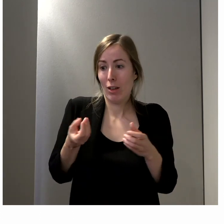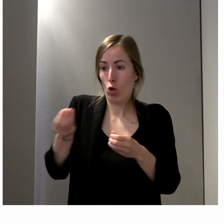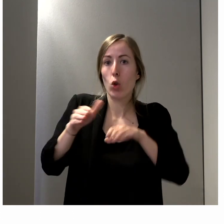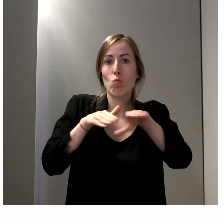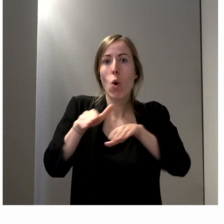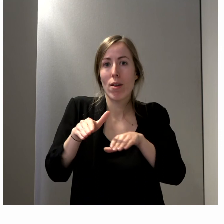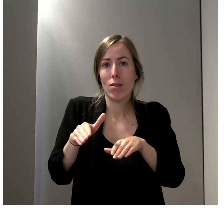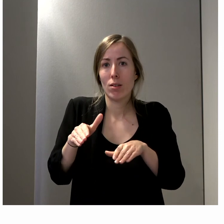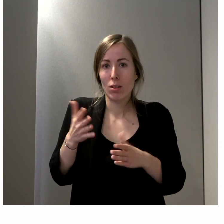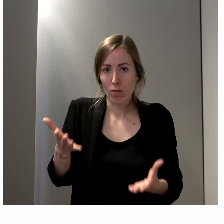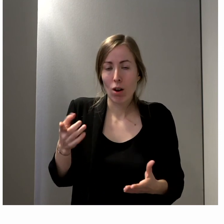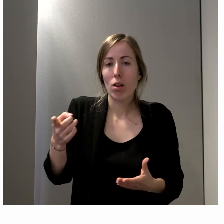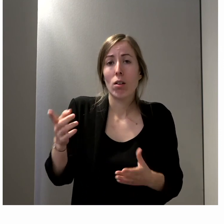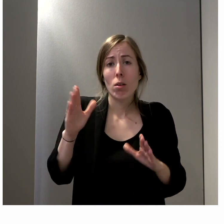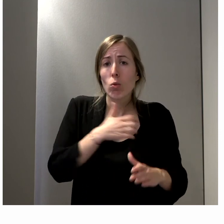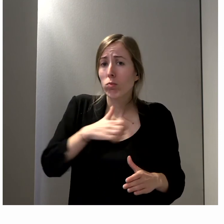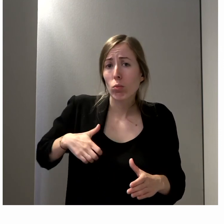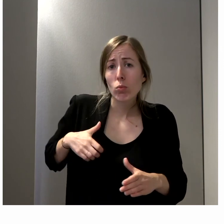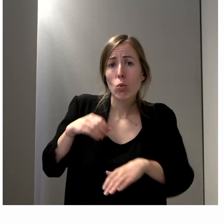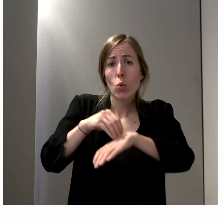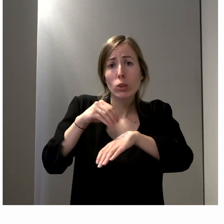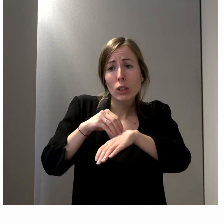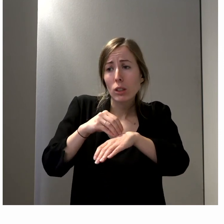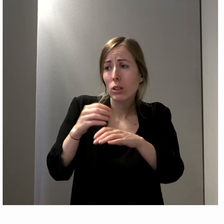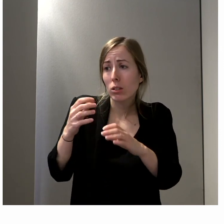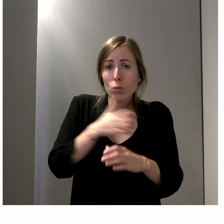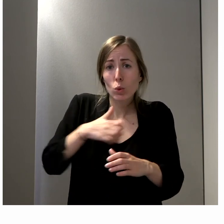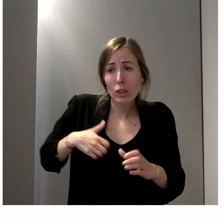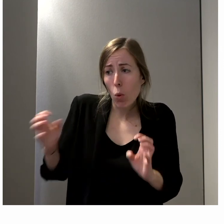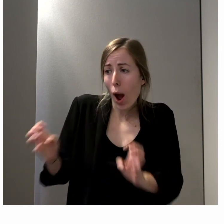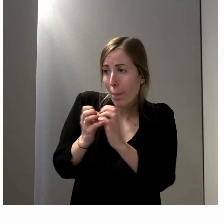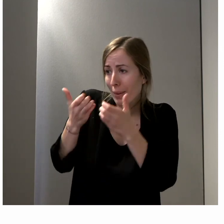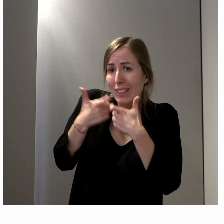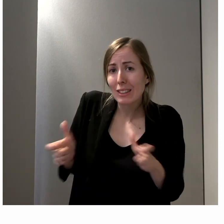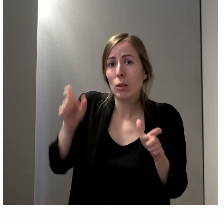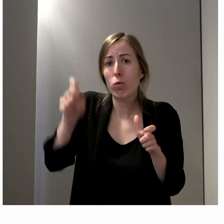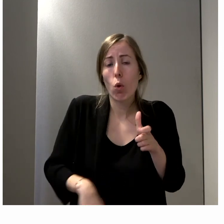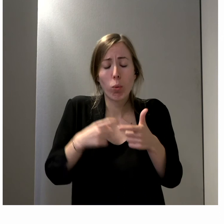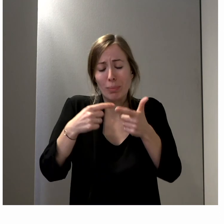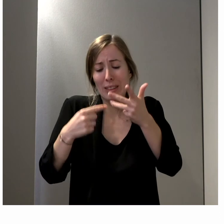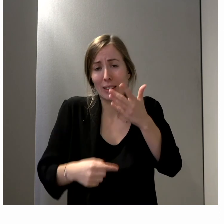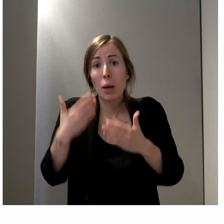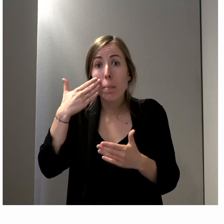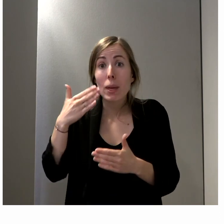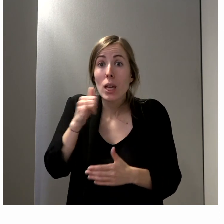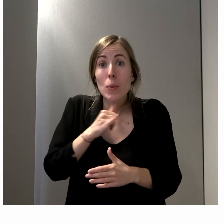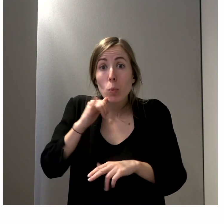participer. quand vous êtes dans un petit village, etc., trouver vos ressources tout seul, etc.,